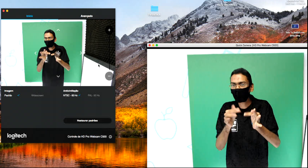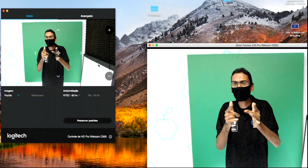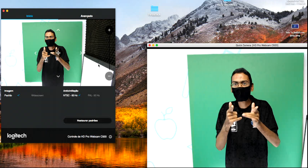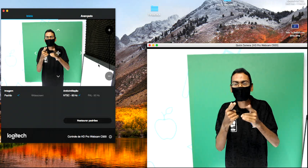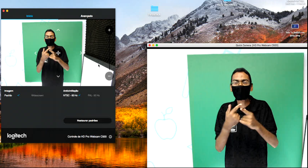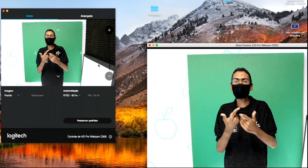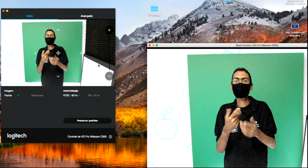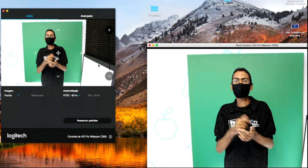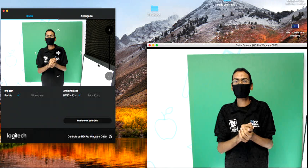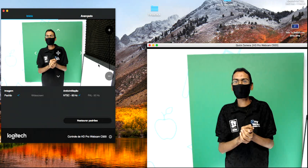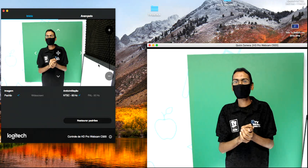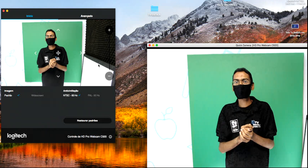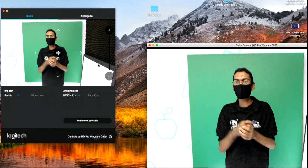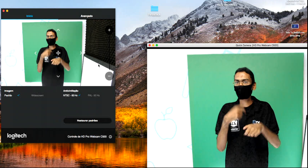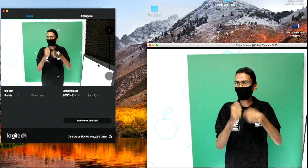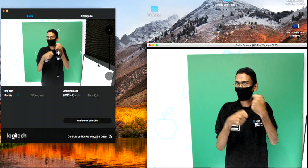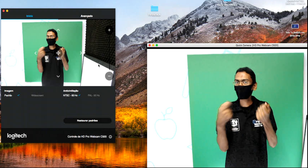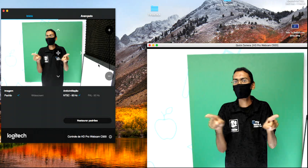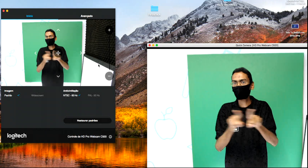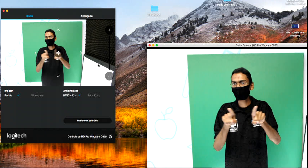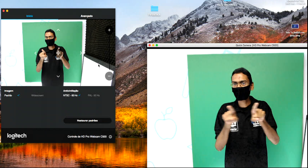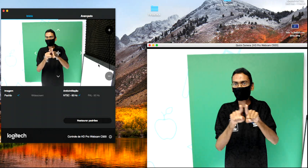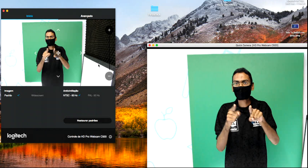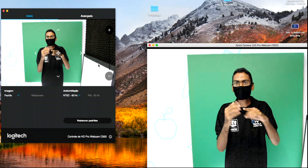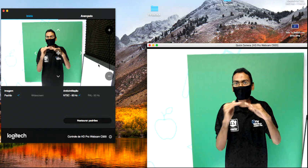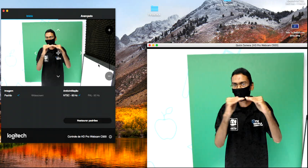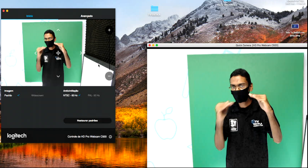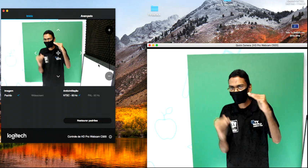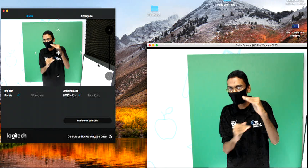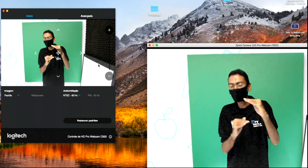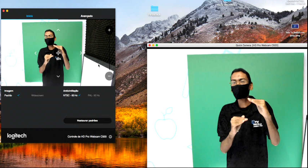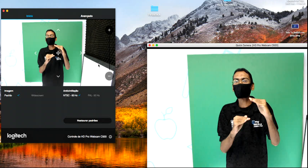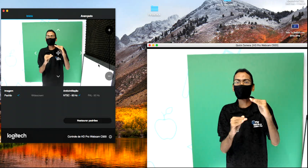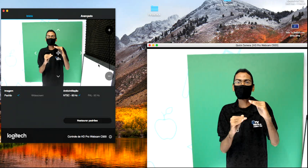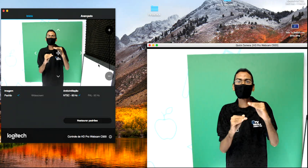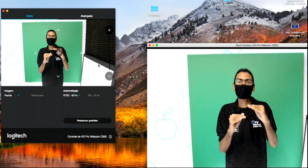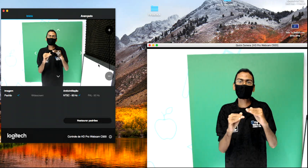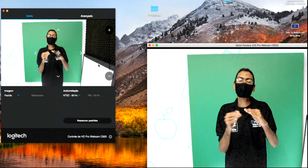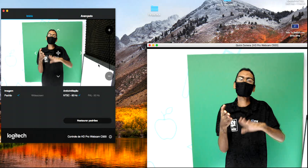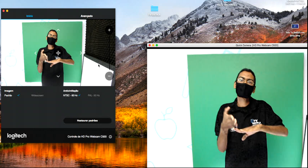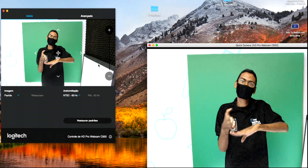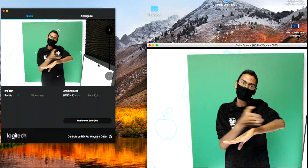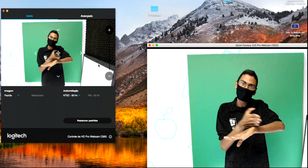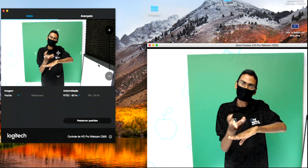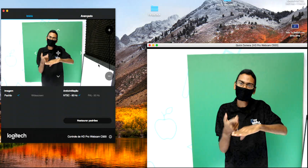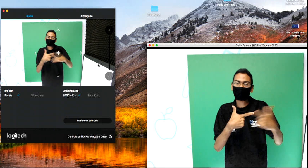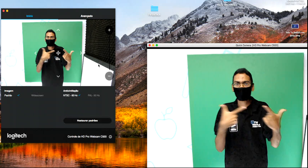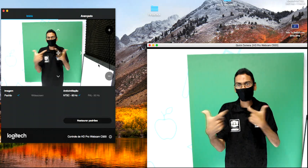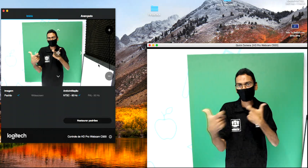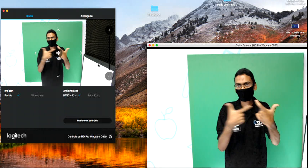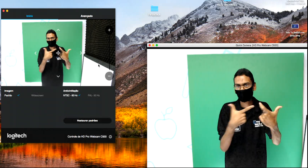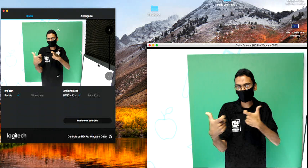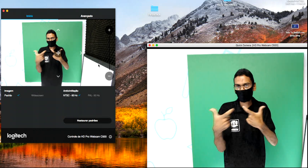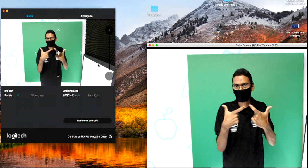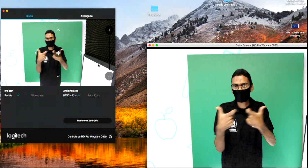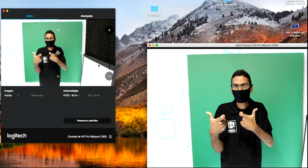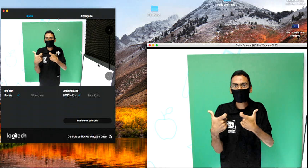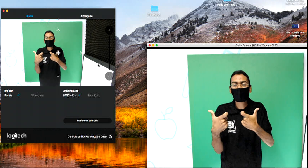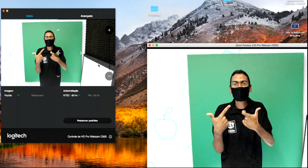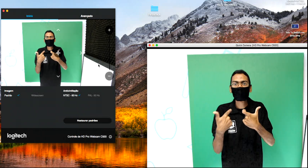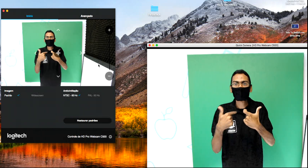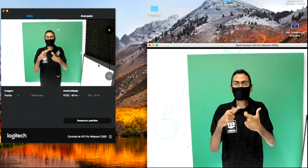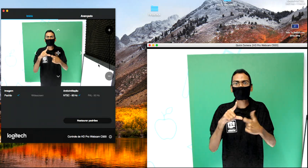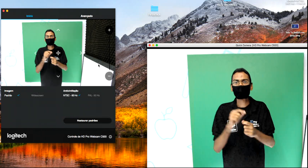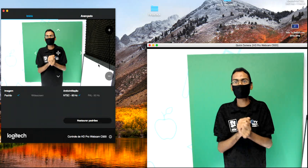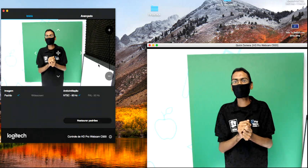Nos últimos dois séculos da Baixa Idade Média, ocorreram um grande número de guerras, imprevistos e